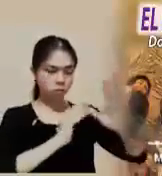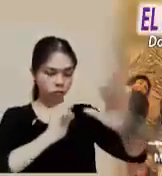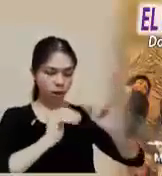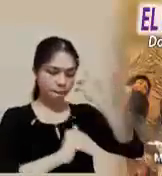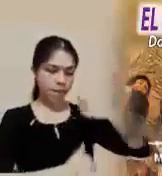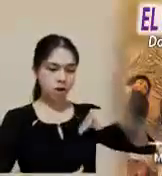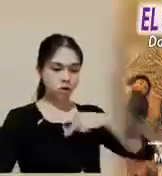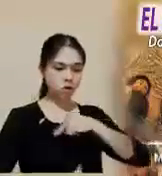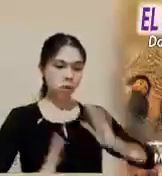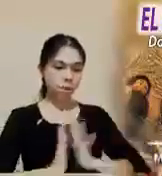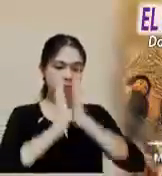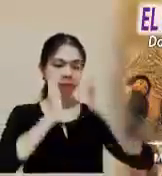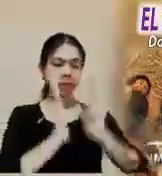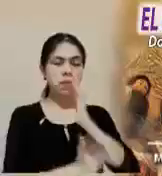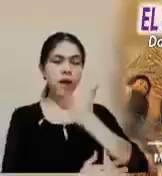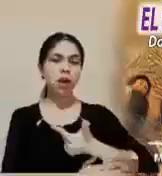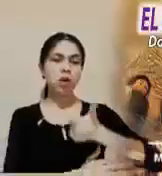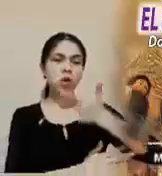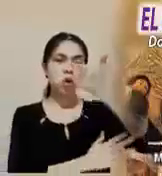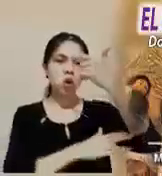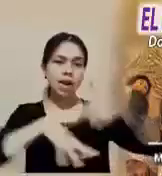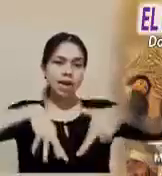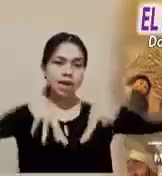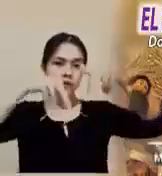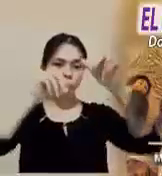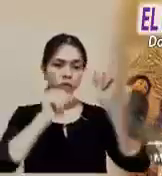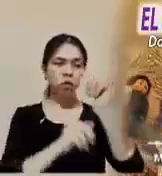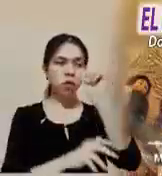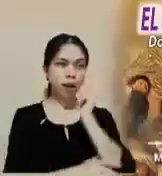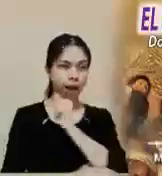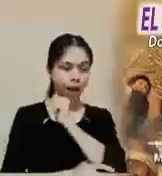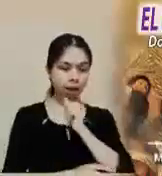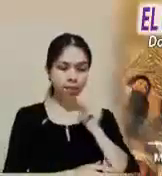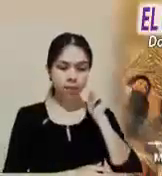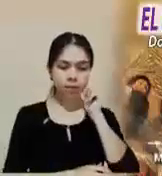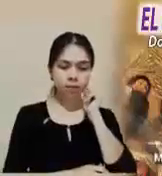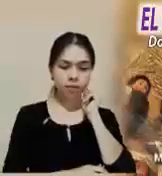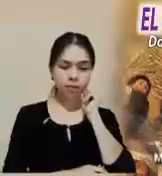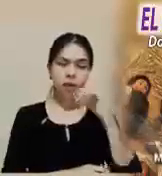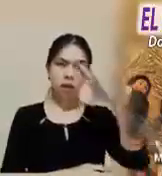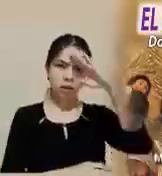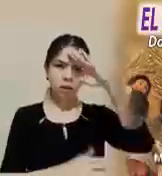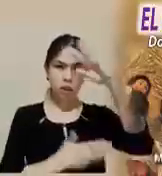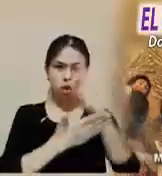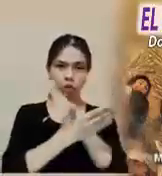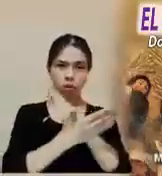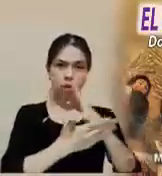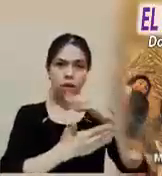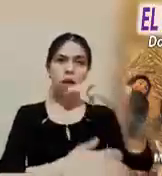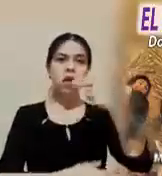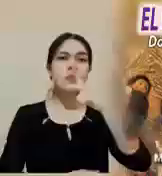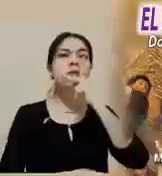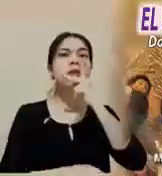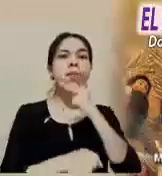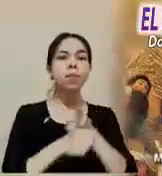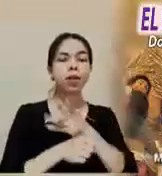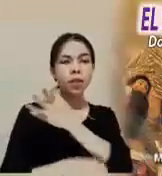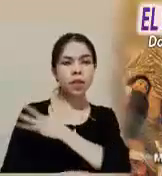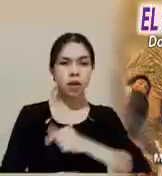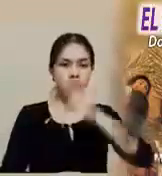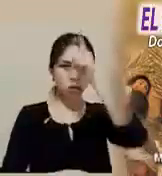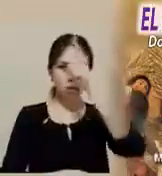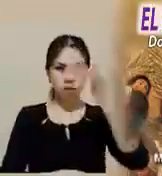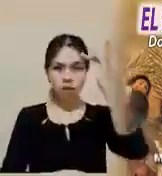participar con él de su gloriosa resurrección. Amén. El Señor te bendiga en nombre del